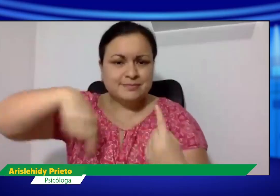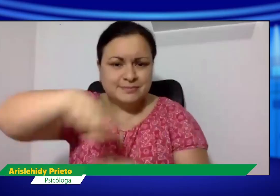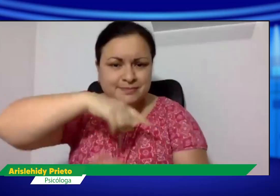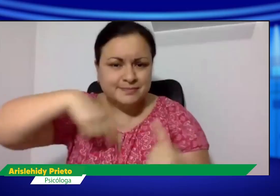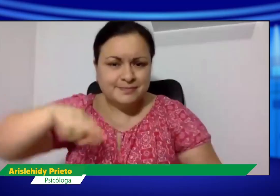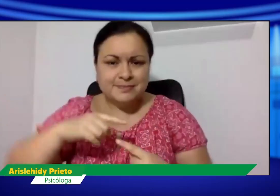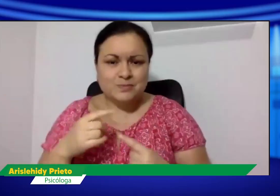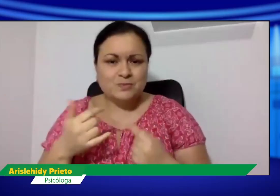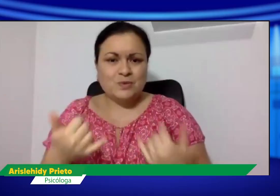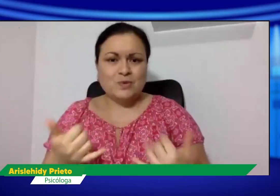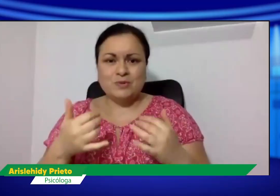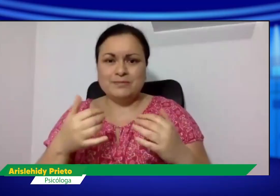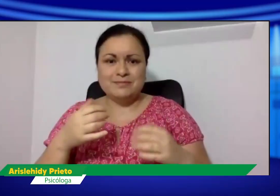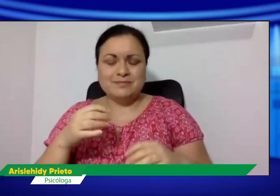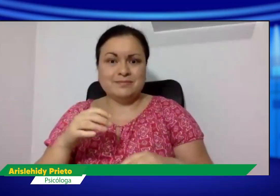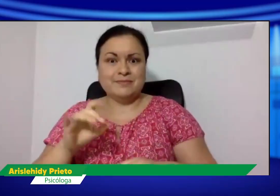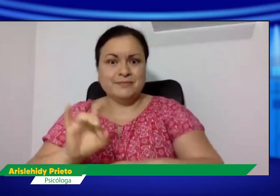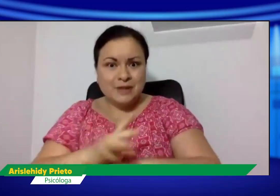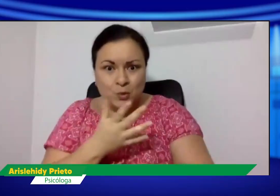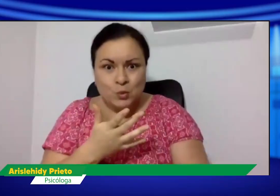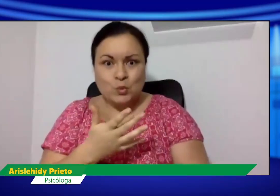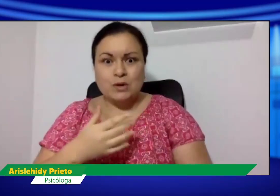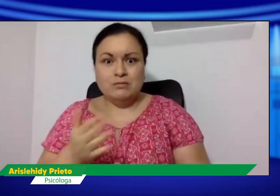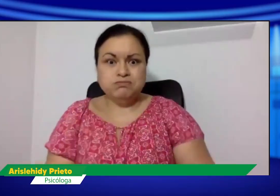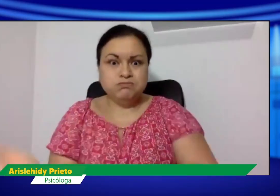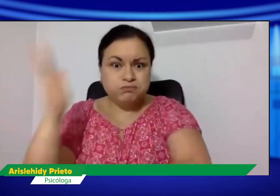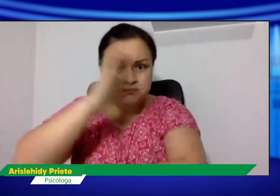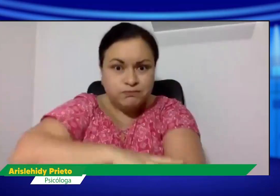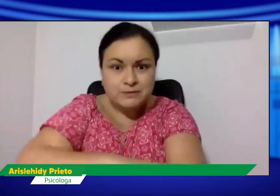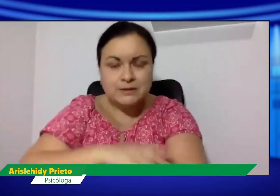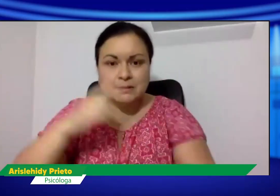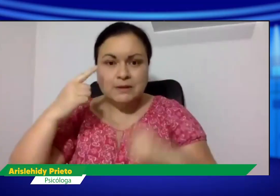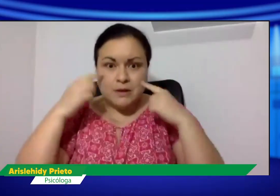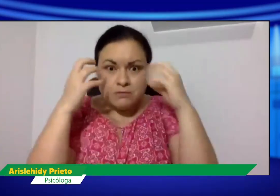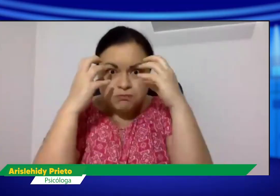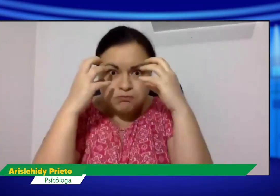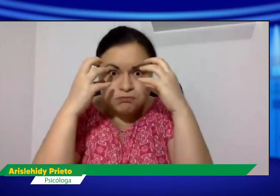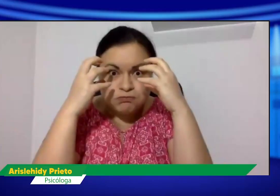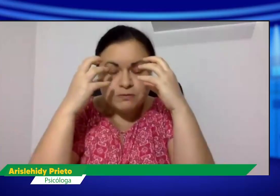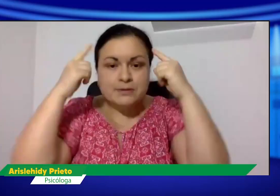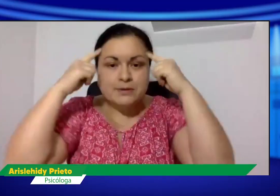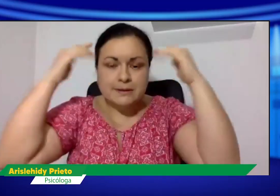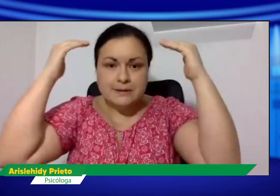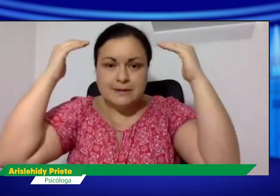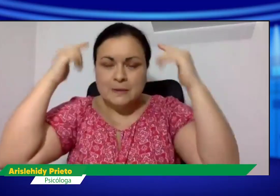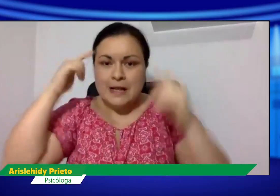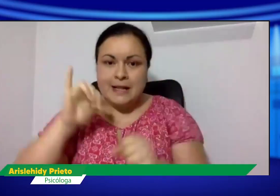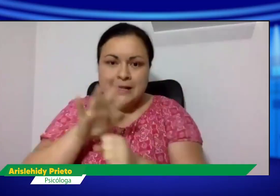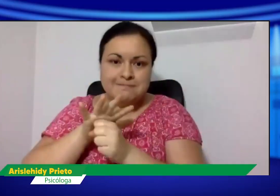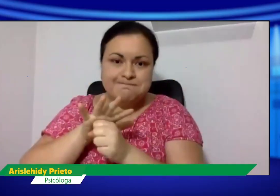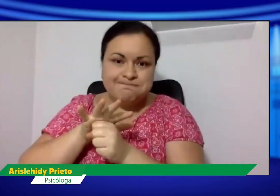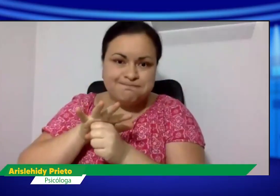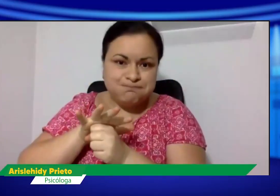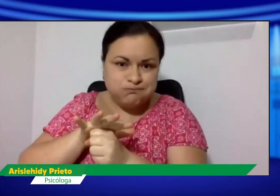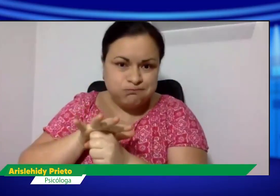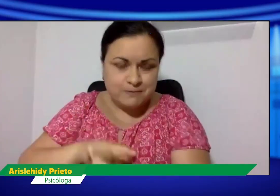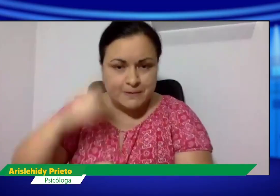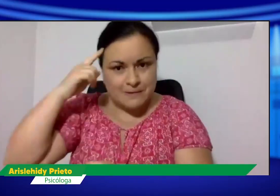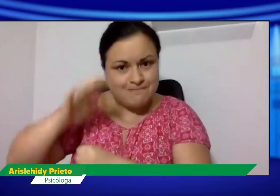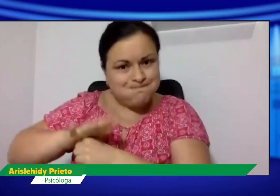contacto con otros es básico, es muy importante. Obviamente estar de una manera virtual en el computador todo el tiempo genera